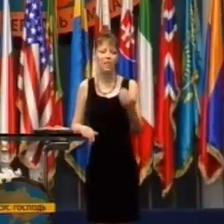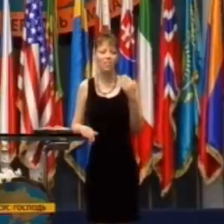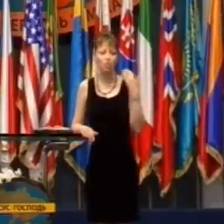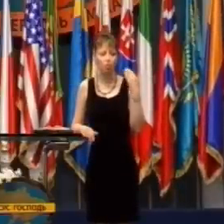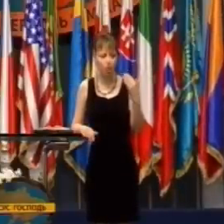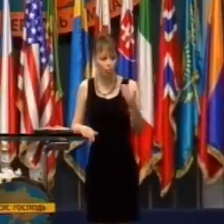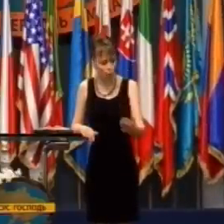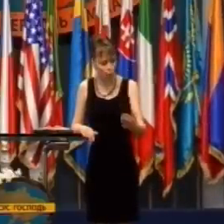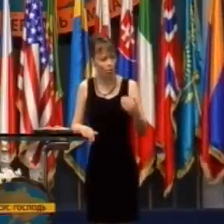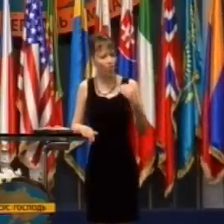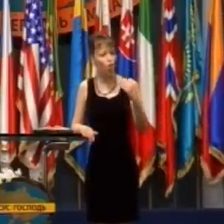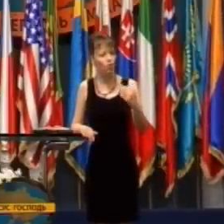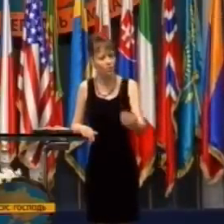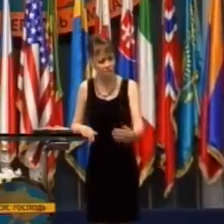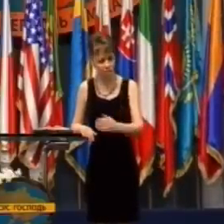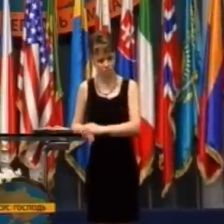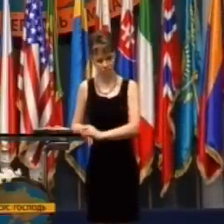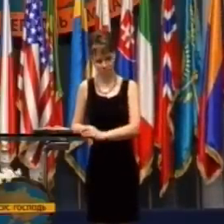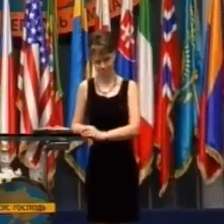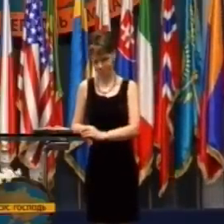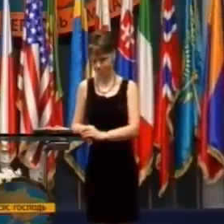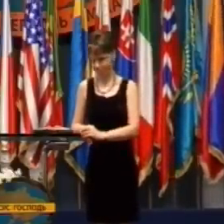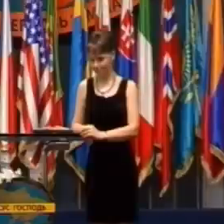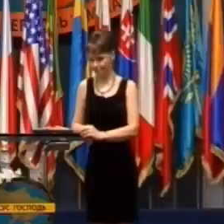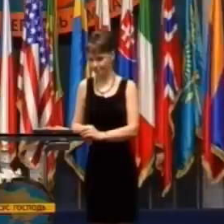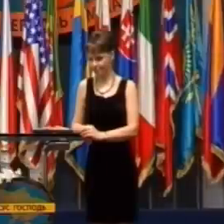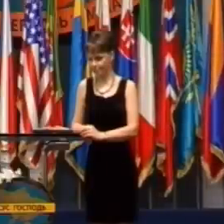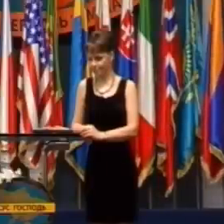ale máš len to, čomu veríš.